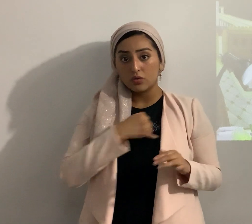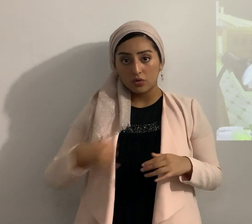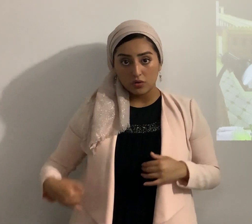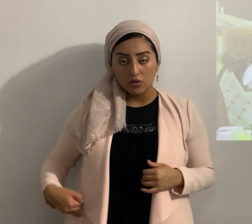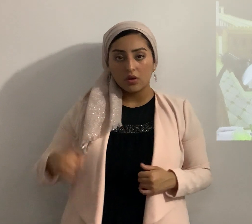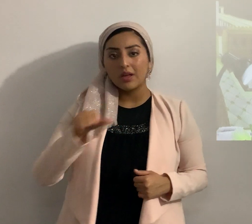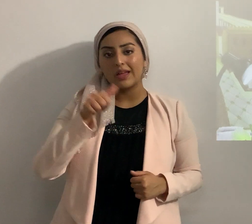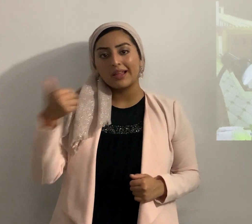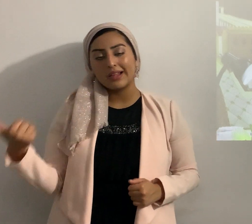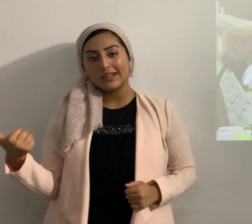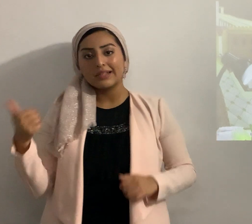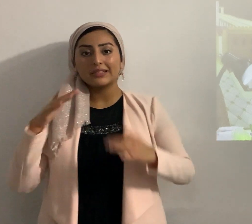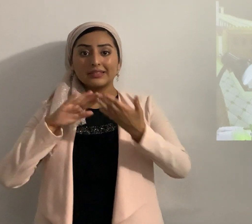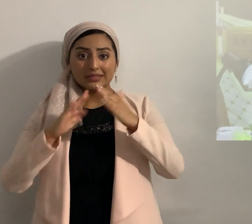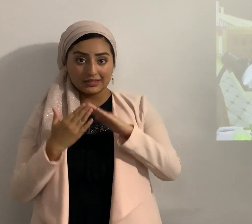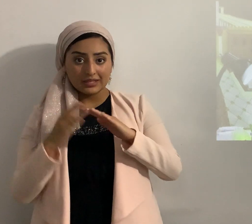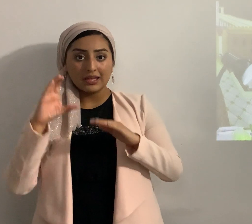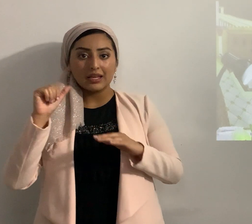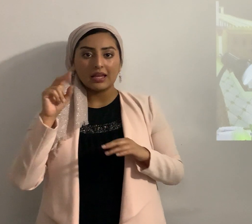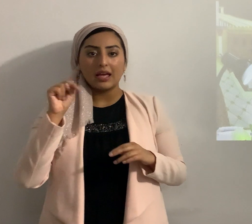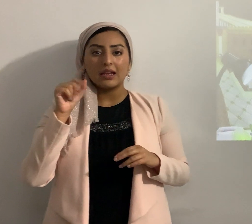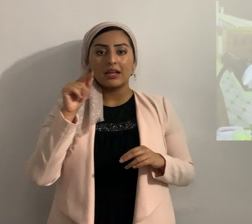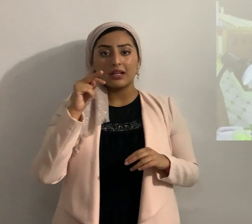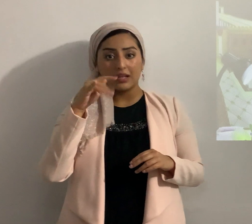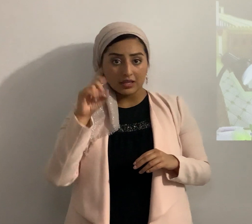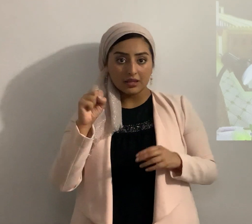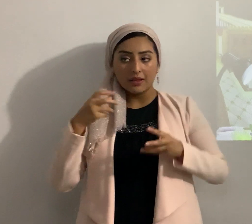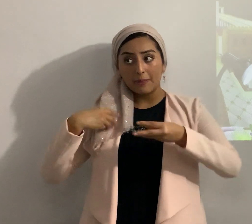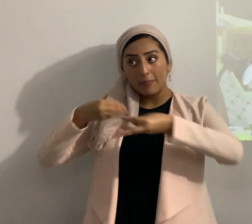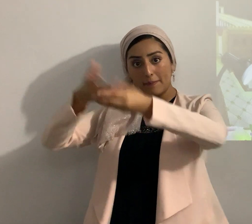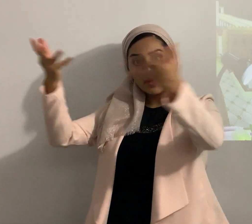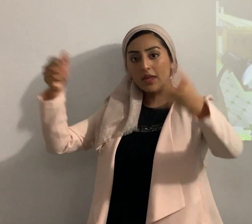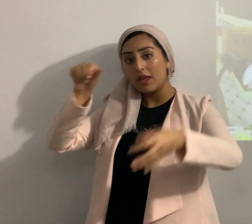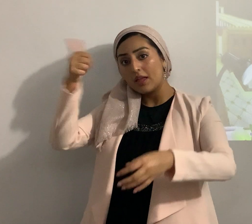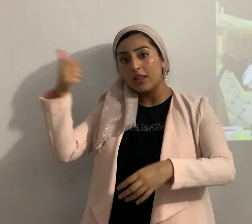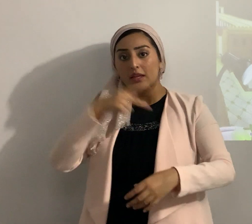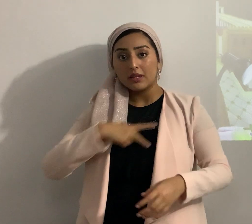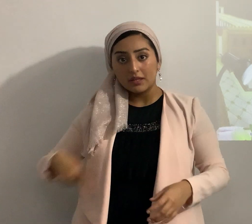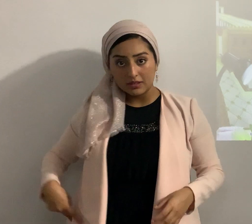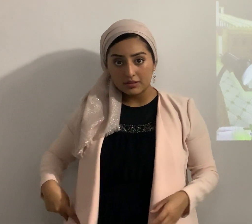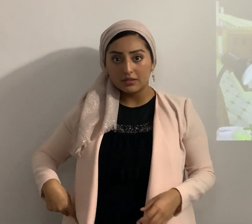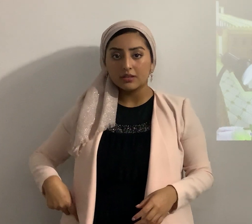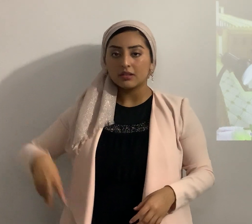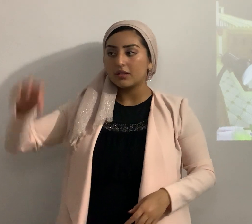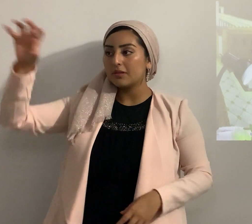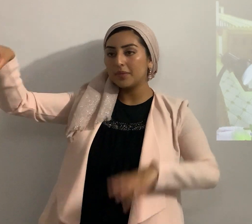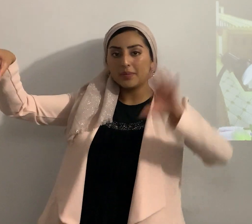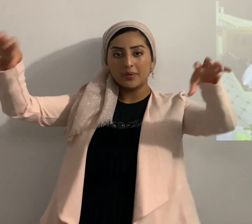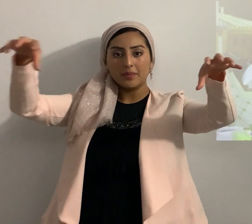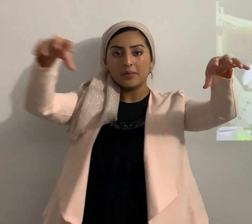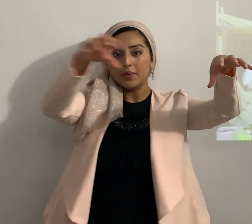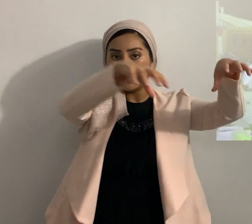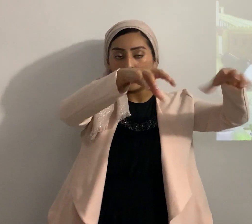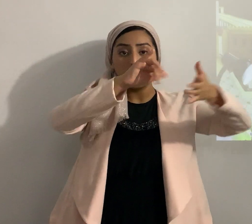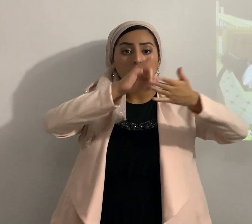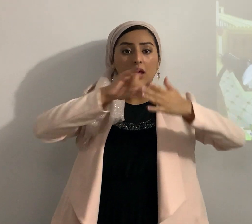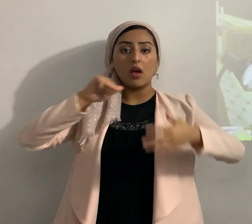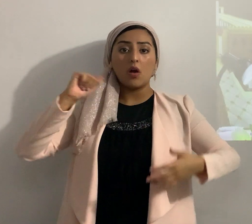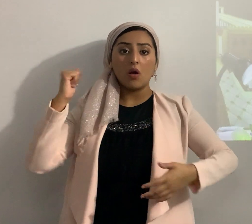ciudades cananeas un mensaje a los otros reyes malvados que todos correrían la